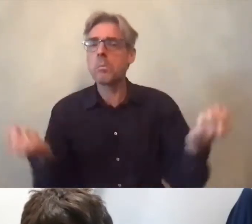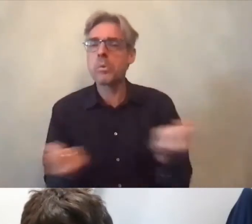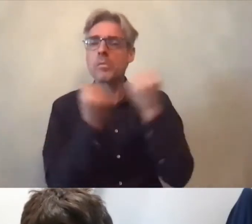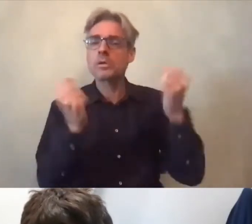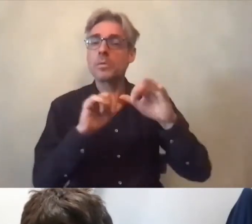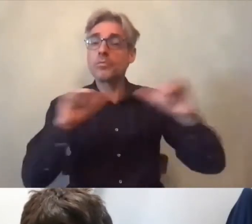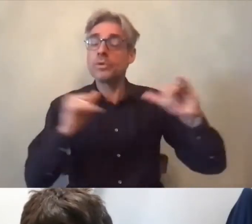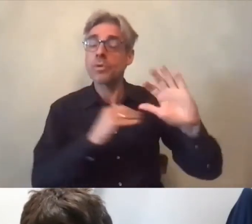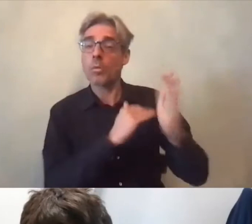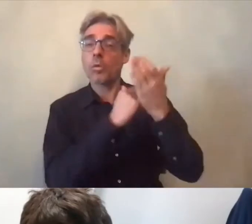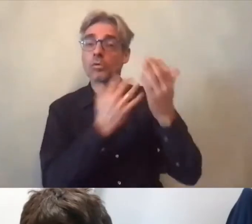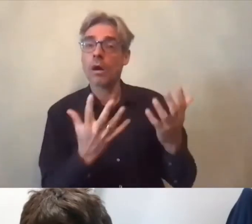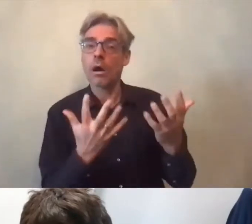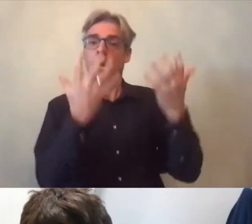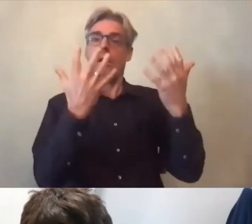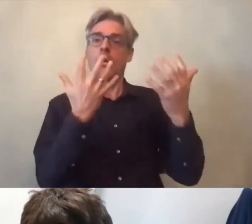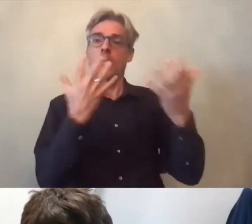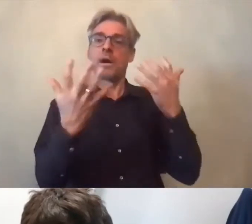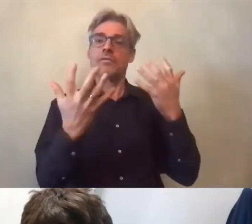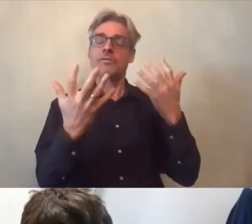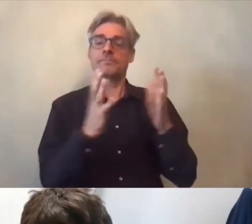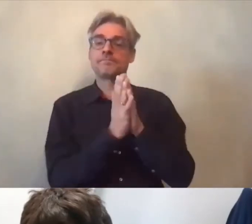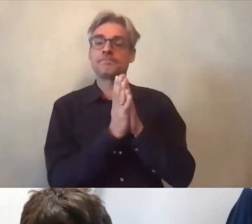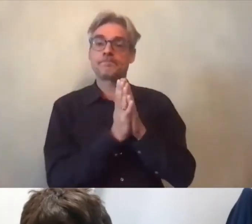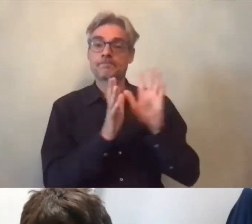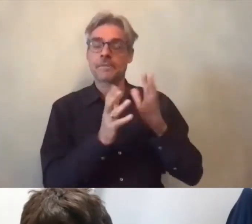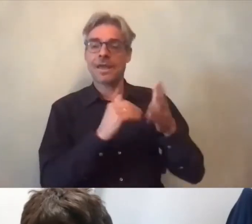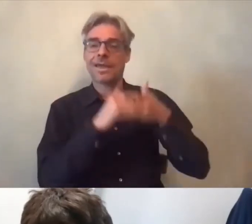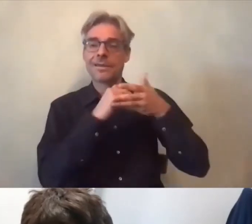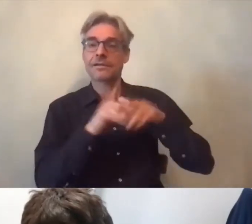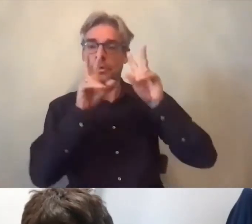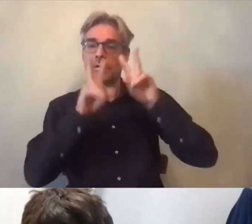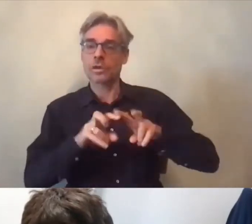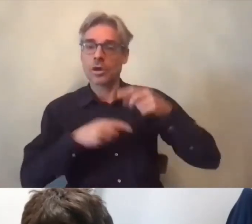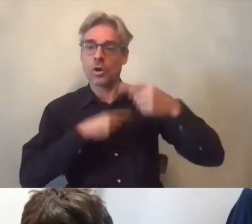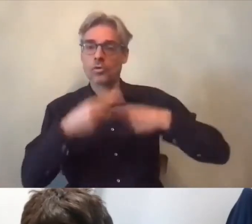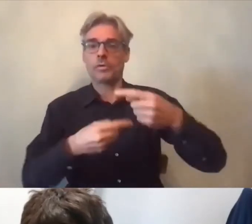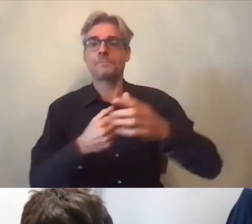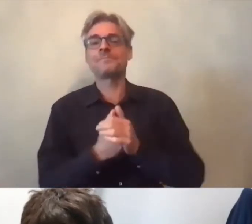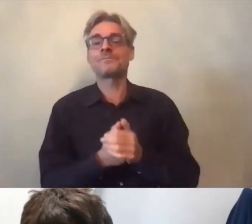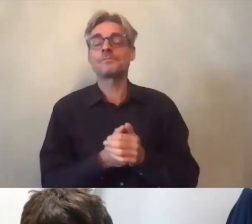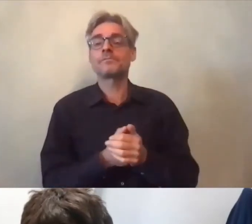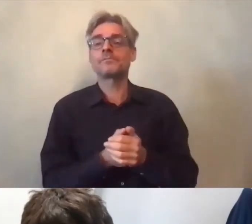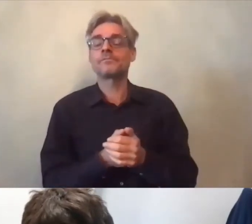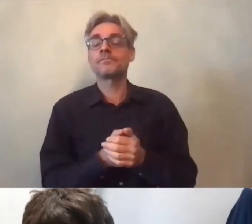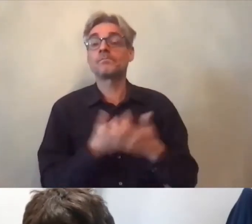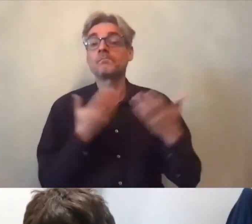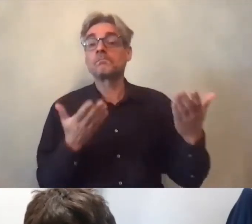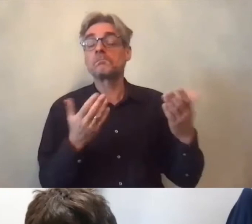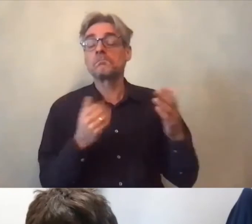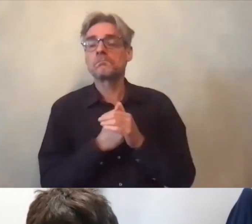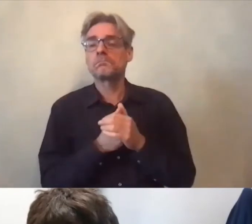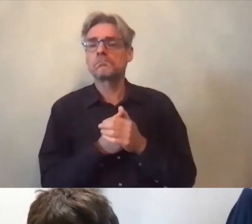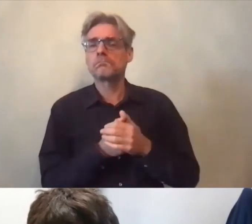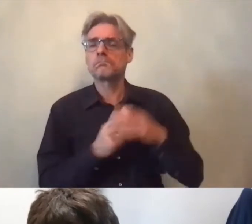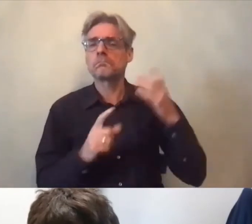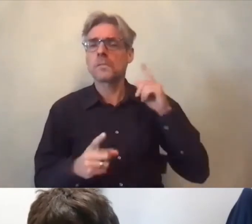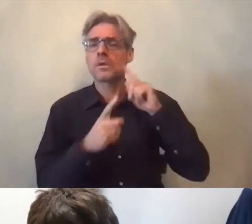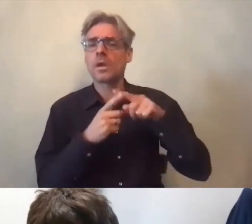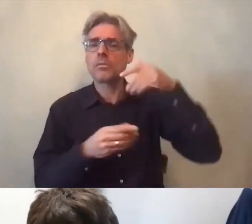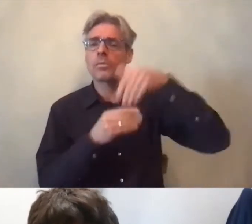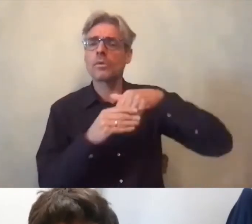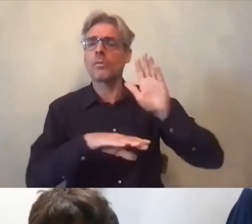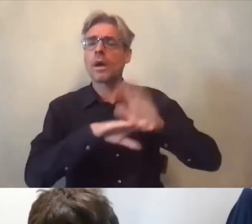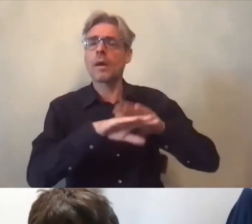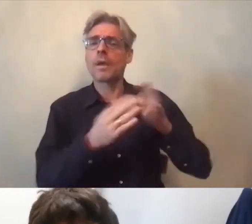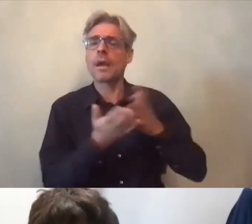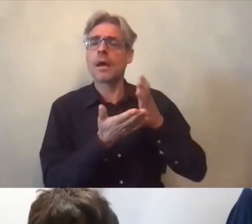faire en sorte que ce sujet soit exploré et ce sujet il a été finalement porté dans l'appel à projet de l